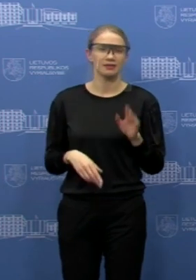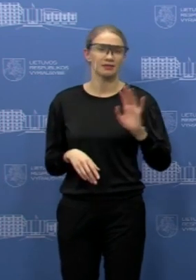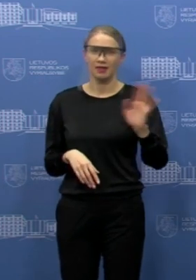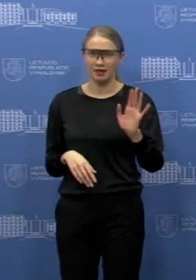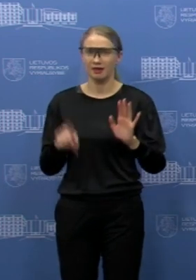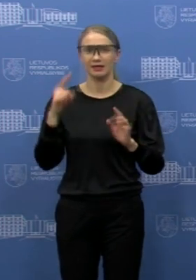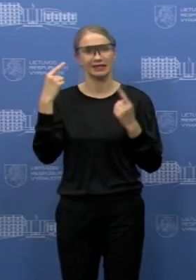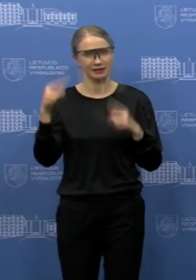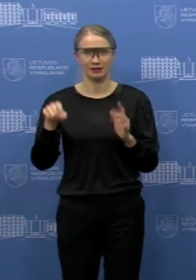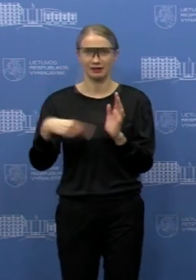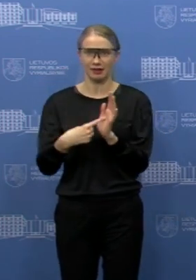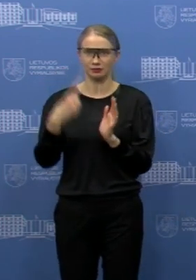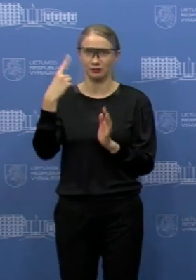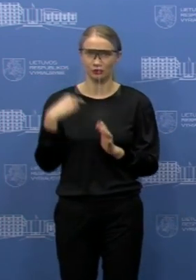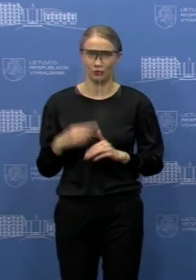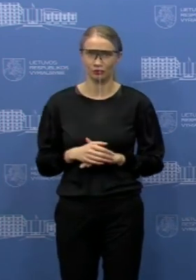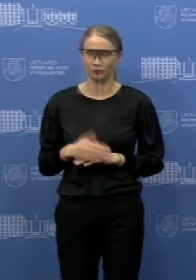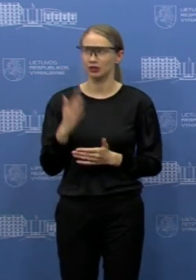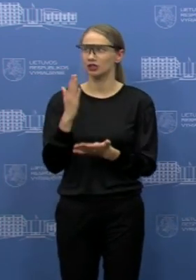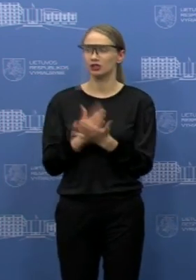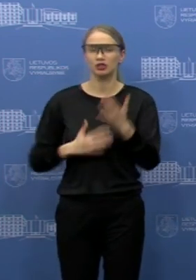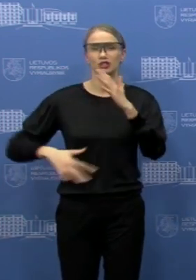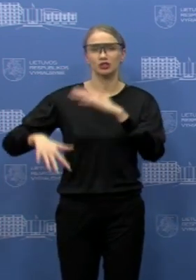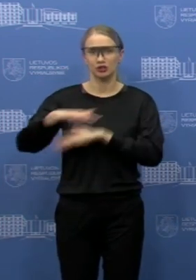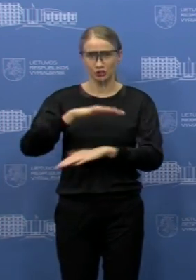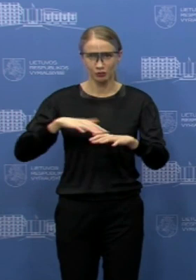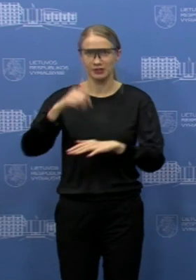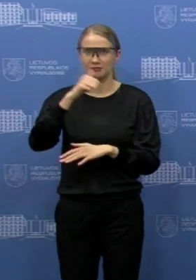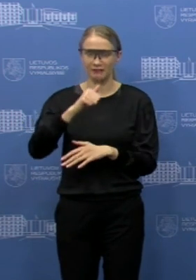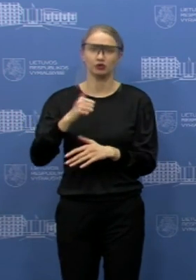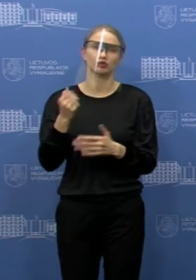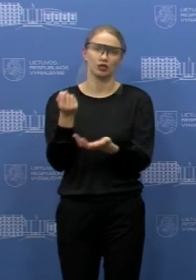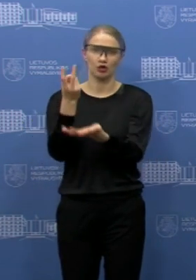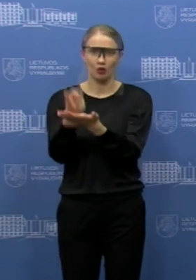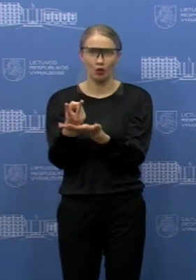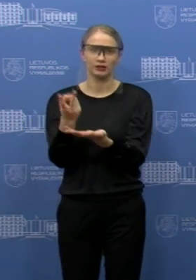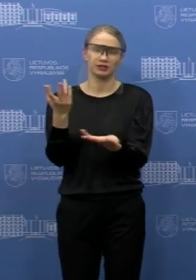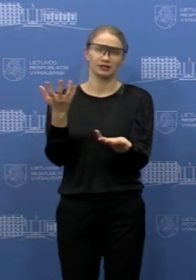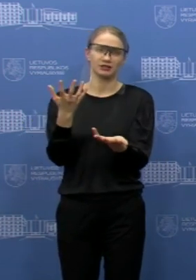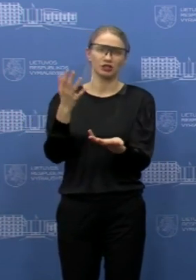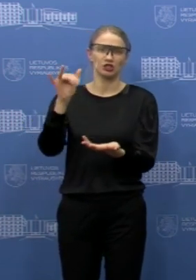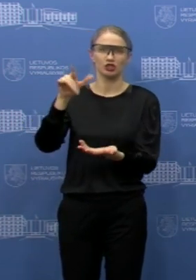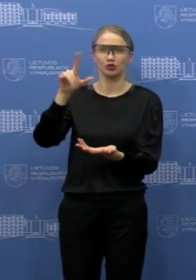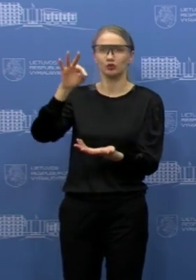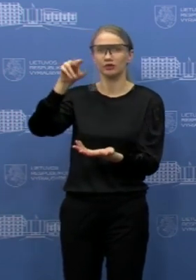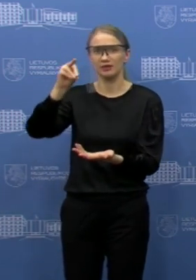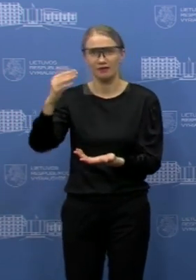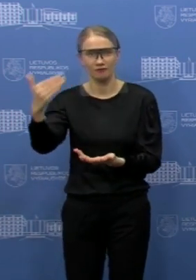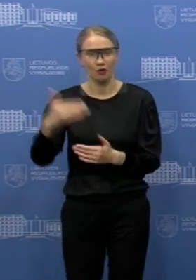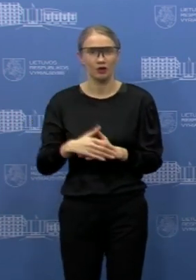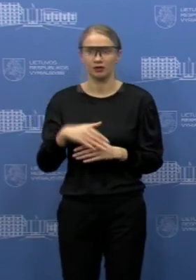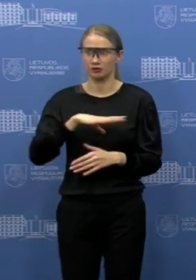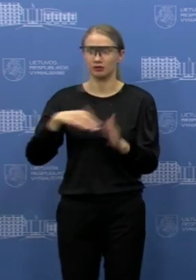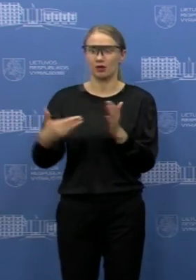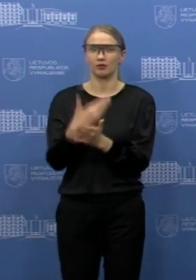klausimas, bet vis tiek yra tokia situacija, kad kai kurios lygonės, na, pavyzdžiui, turi konkreto atveju šilutės, lygonė yra nusistačiusi tokia naujo